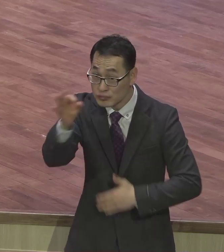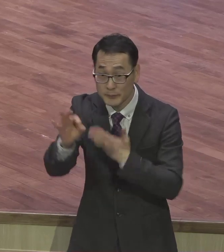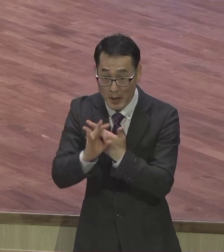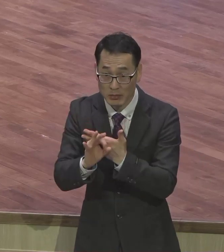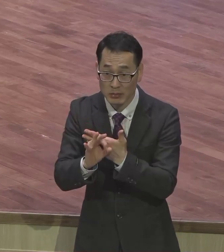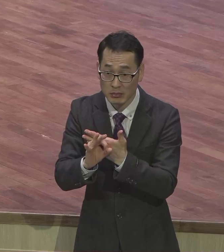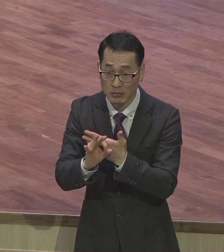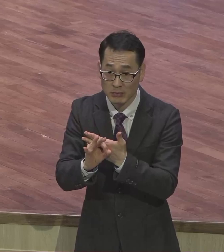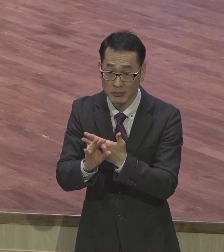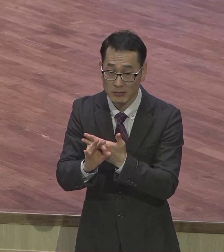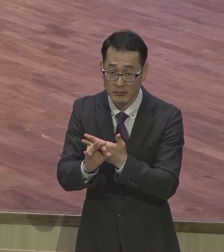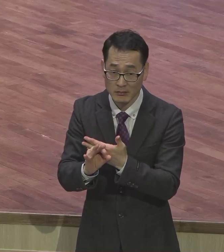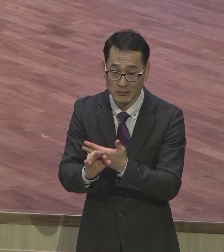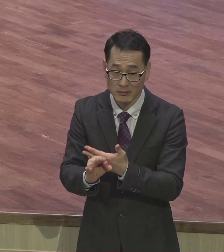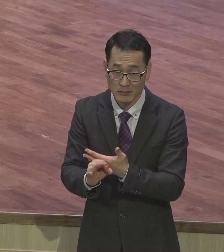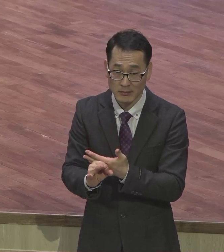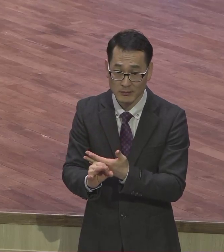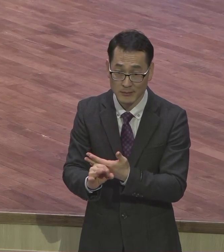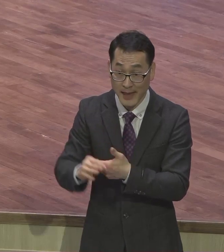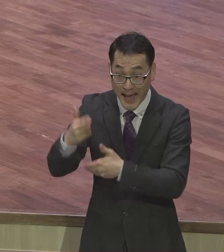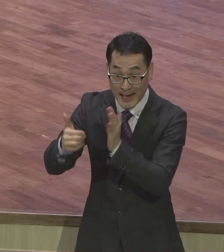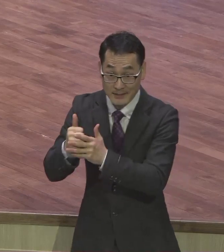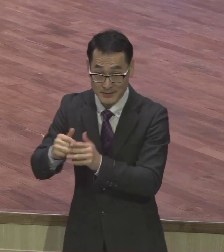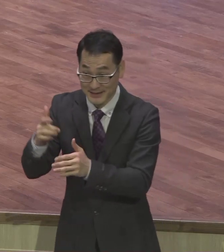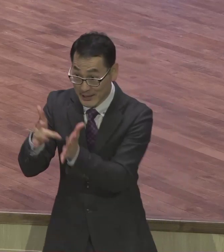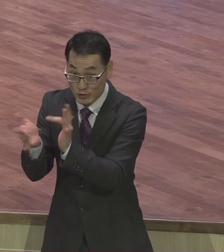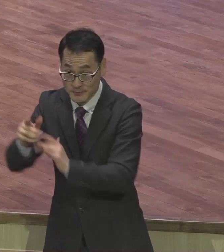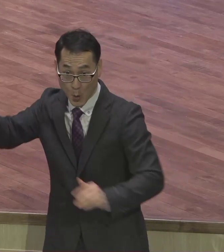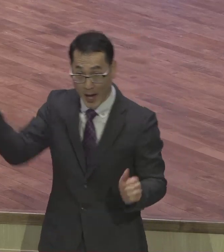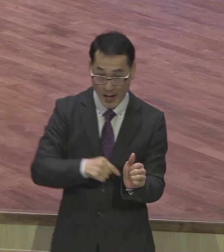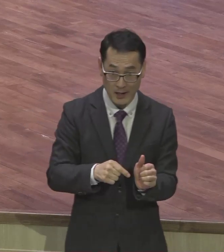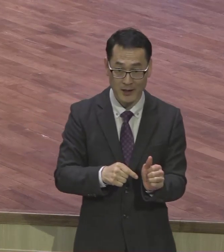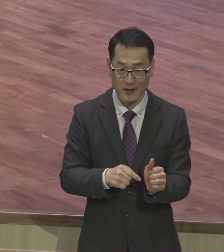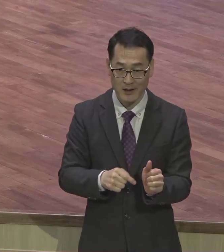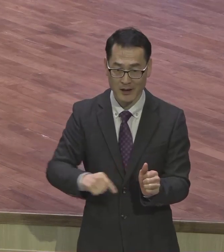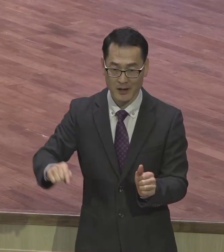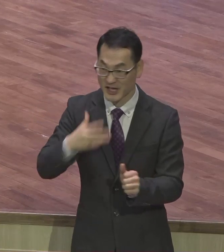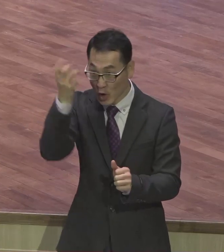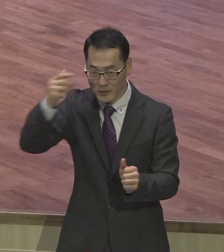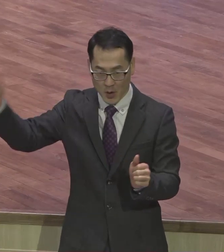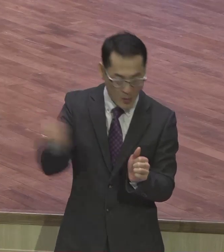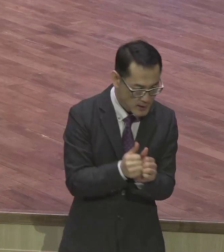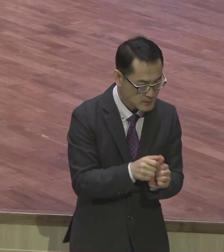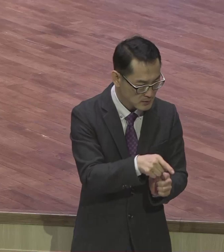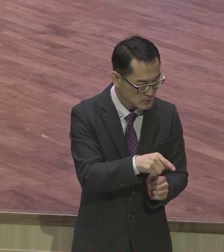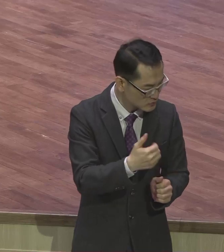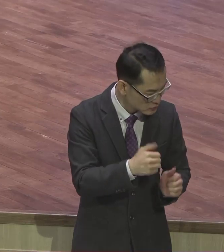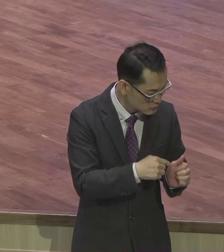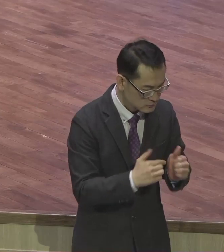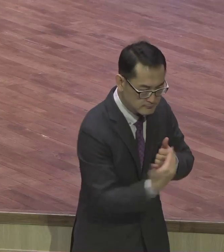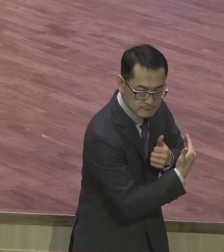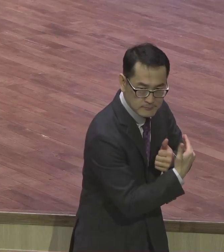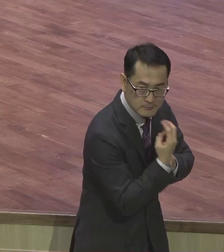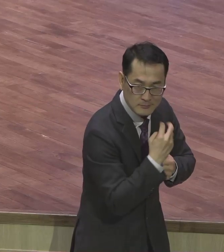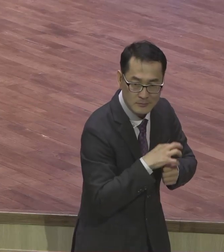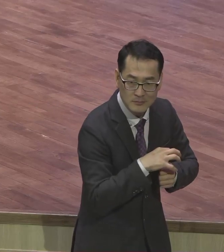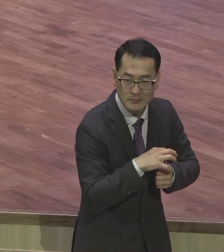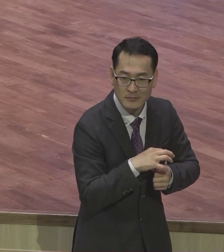여러분 신분이 자네이기 때문에 여러분이 권세가 나타나요. 진짜 귀신들이 무당 찾아갔는데 점이